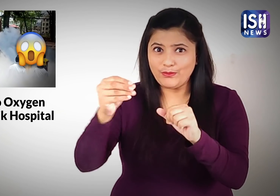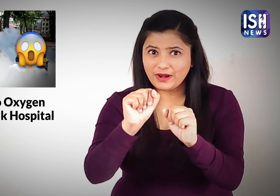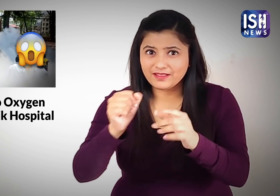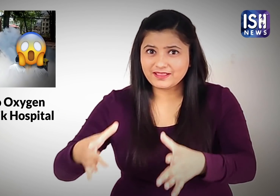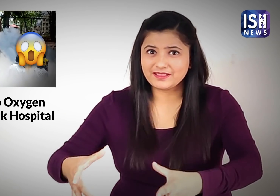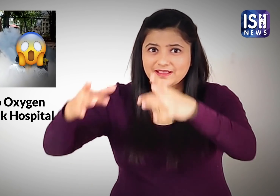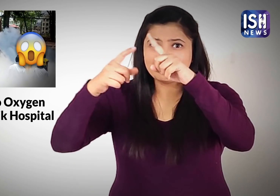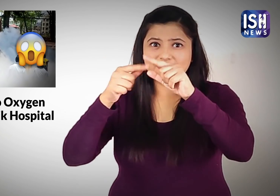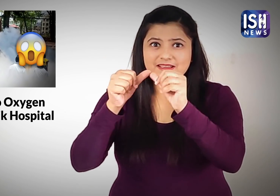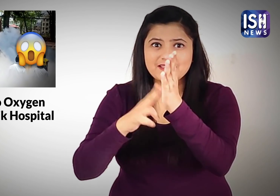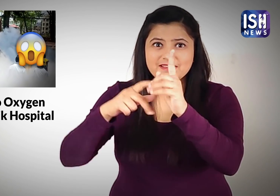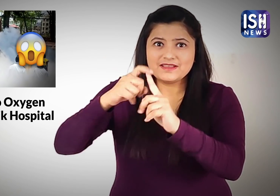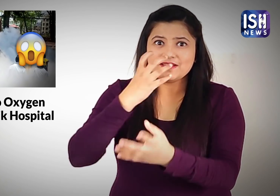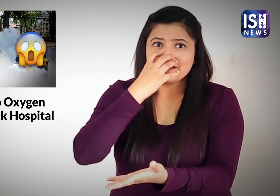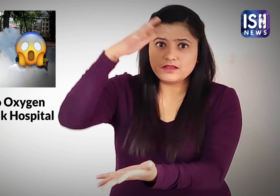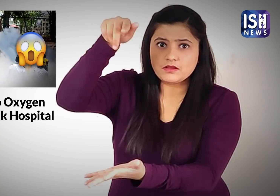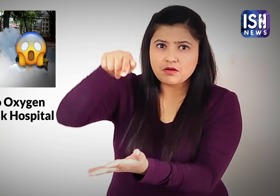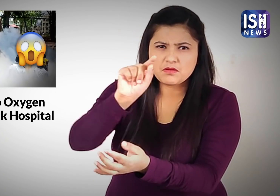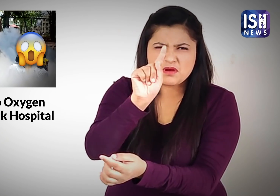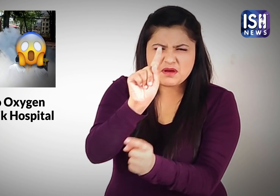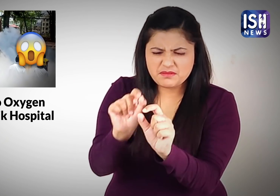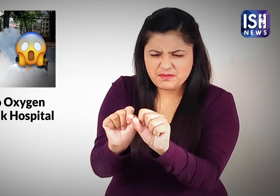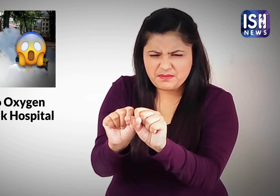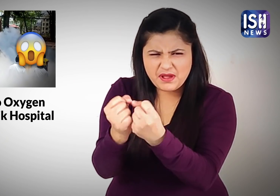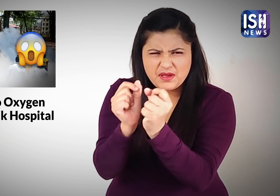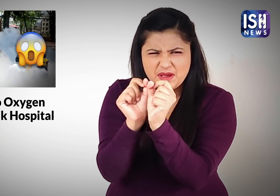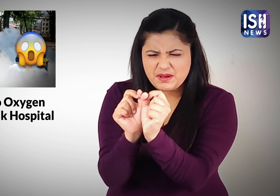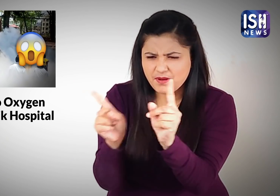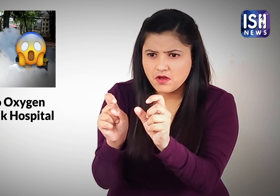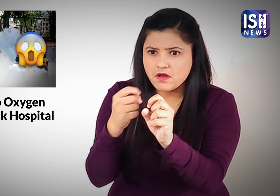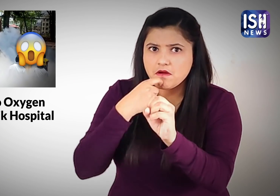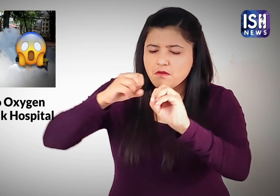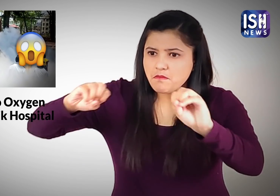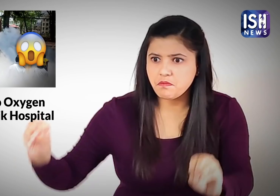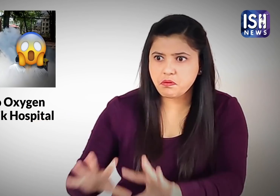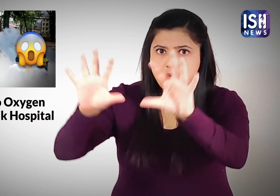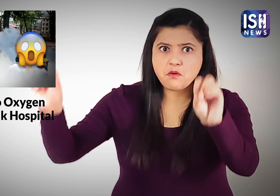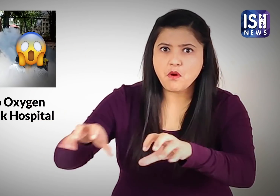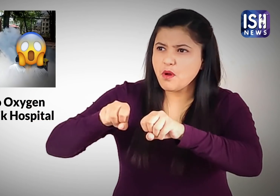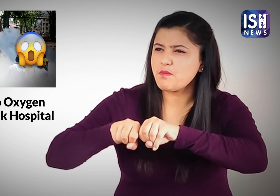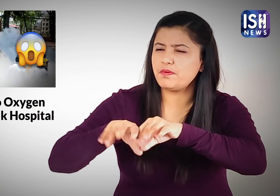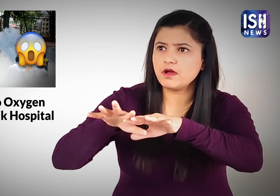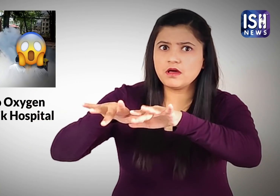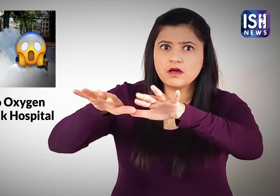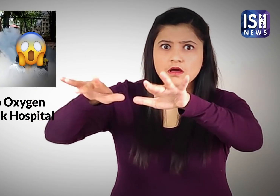लेकिन टंकी में लीकेज था और सफेद दुए ने पूरे शेत्रा को घेर लिया